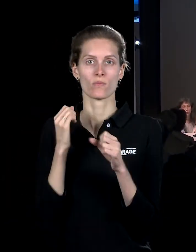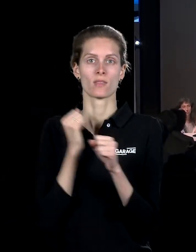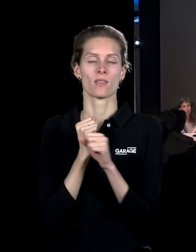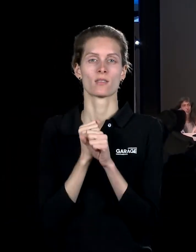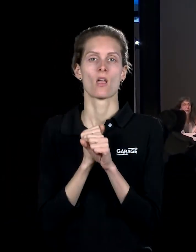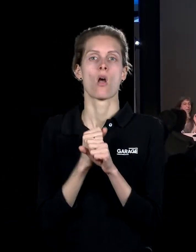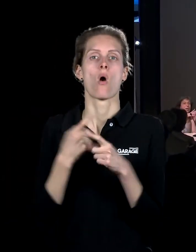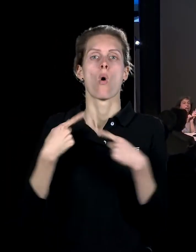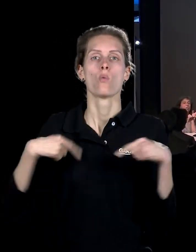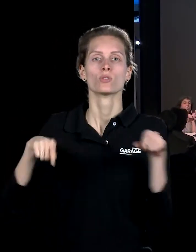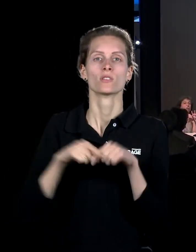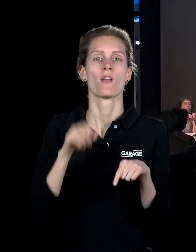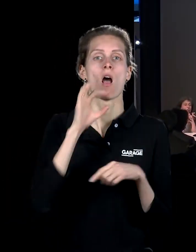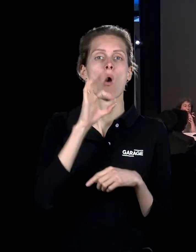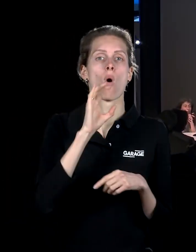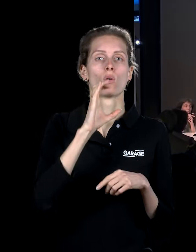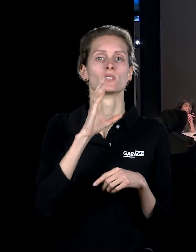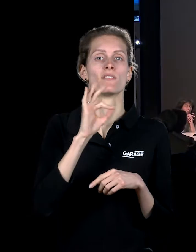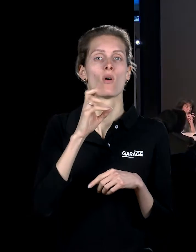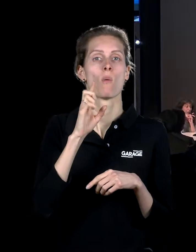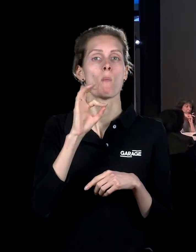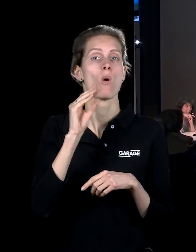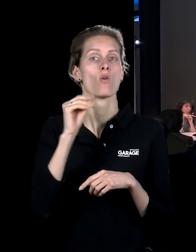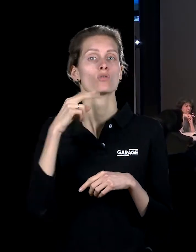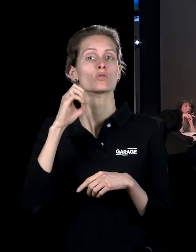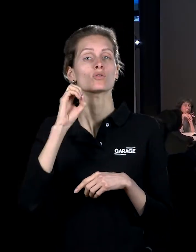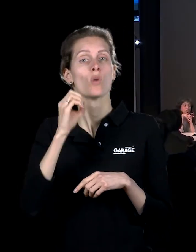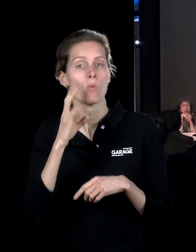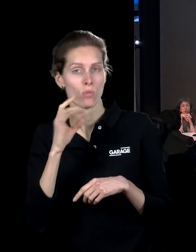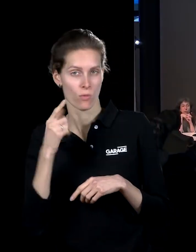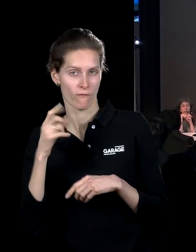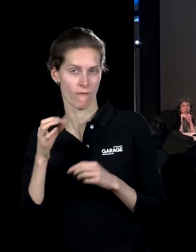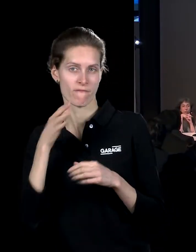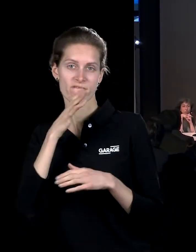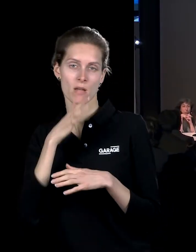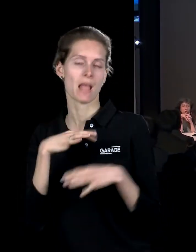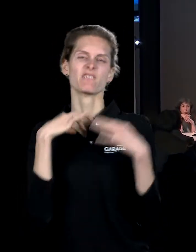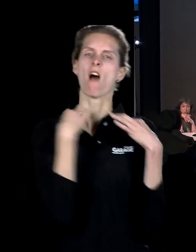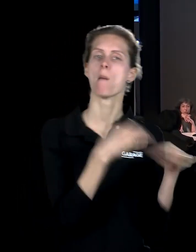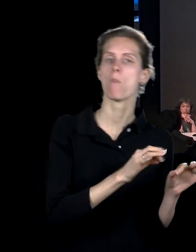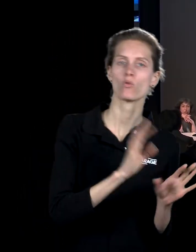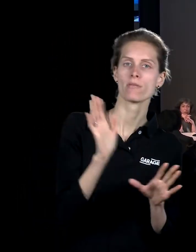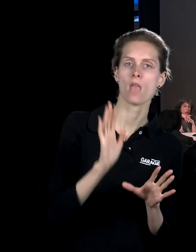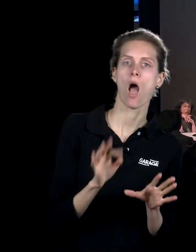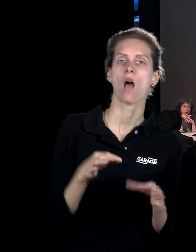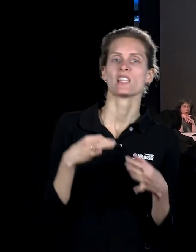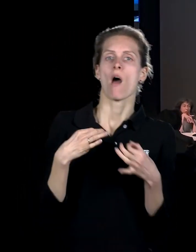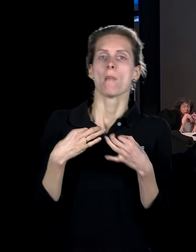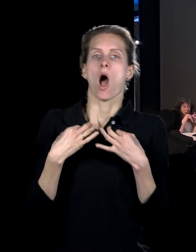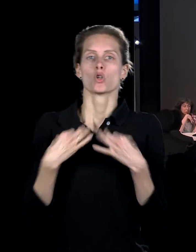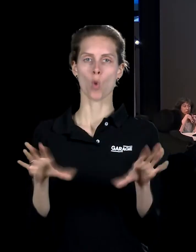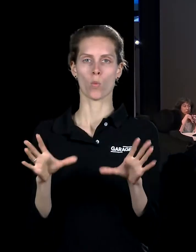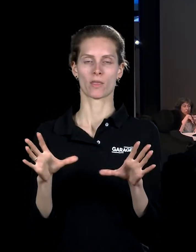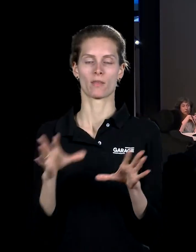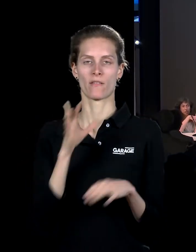именно освобождённого времени. Общество это образуется, после того, как они вместе участвуют, вместе участвуют в выставке, и решается, что